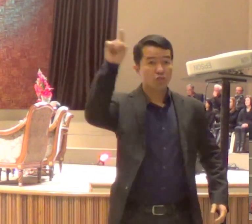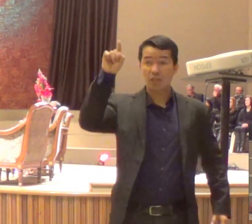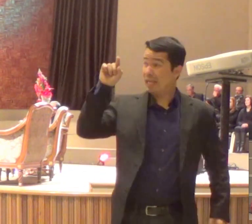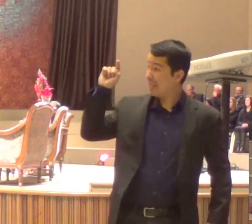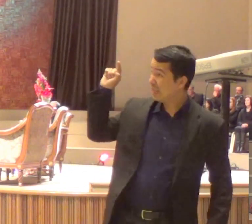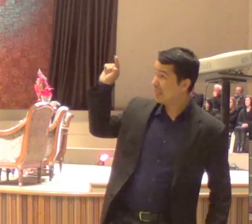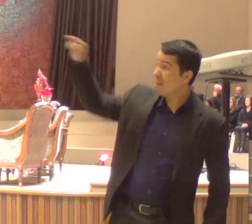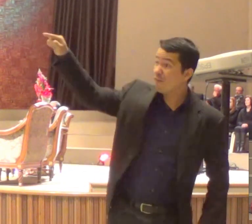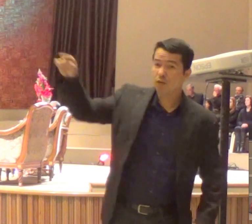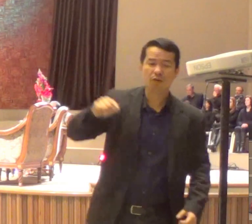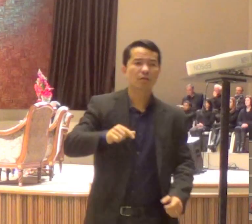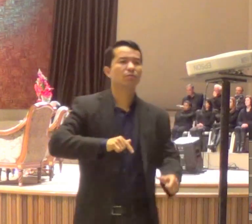no estacionamento,